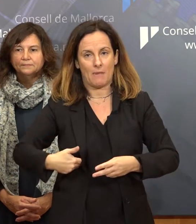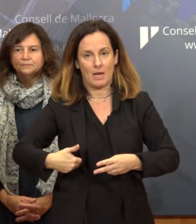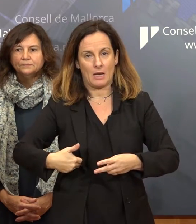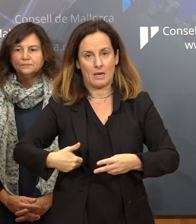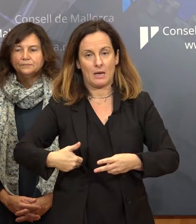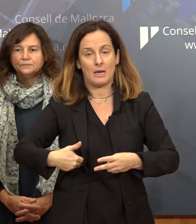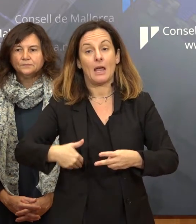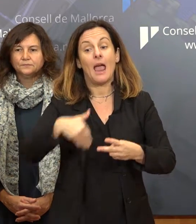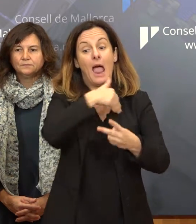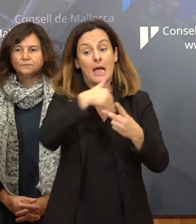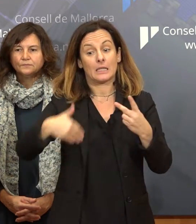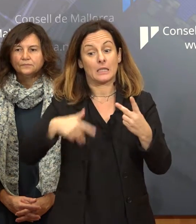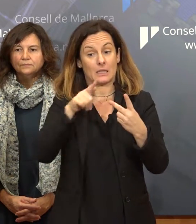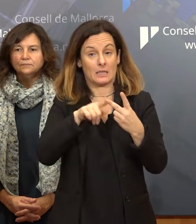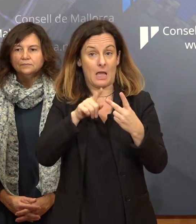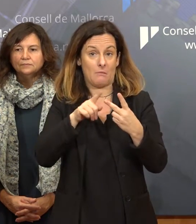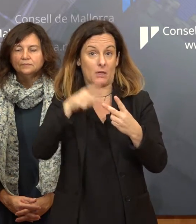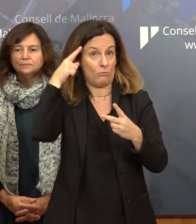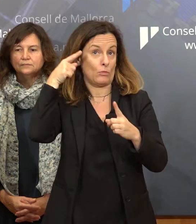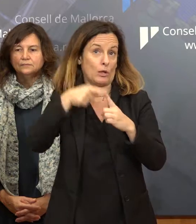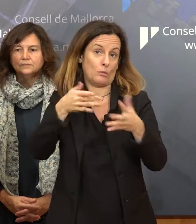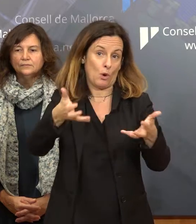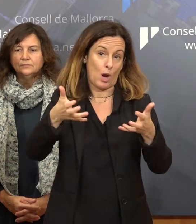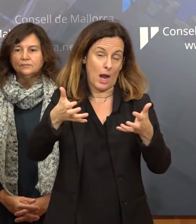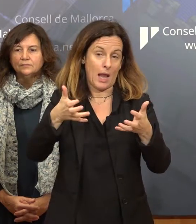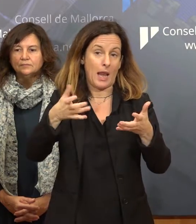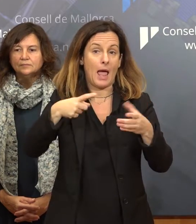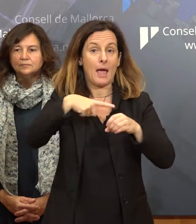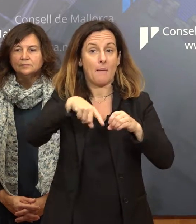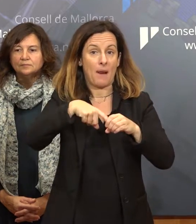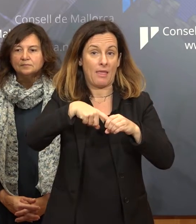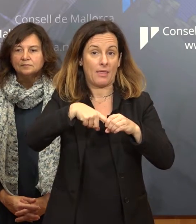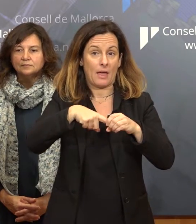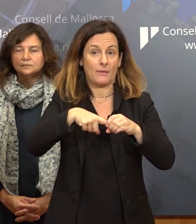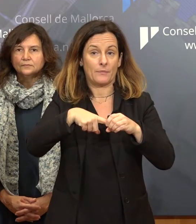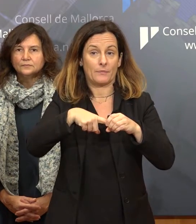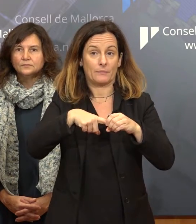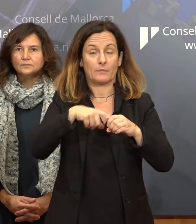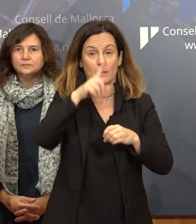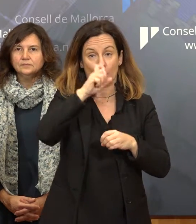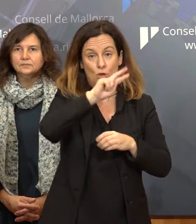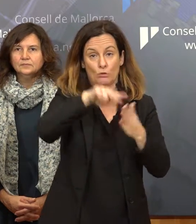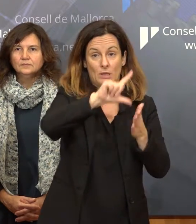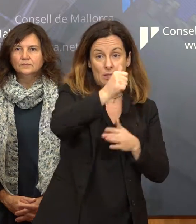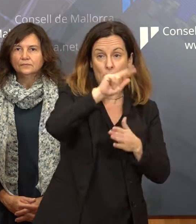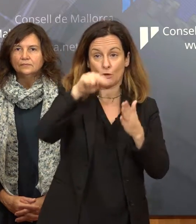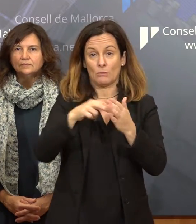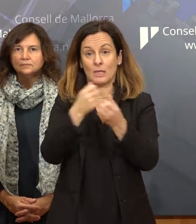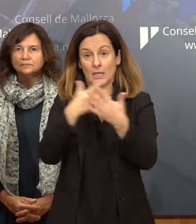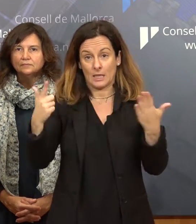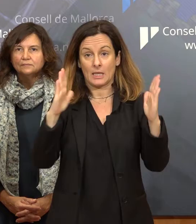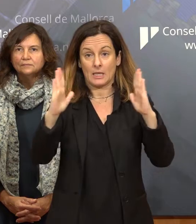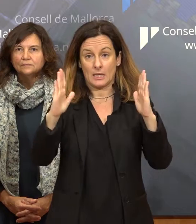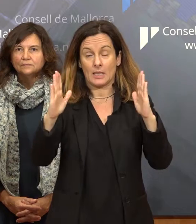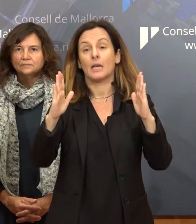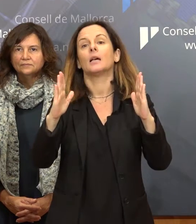també que els examens per accedir a aquestes places d'ocupació dels anys 2016 i 2017 que com sabeu s'han publicat